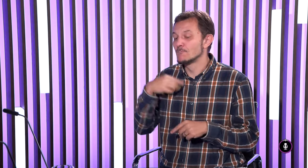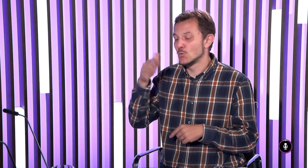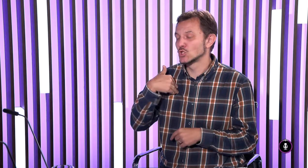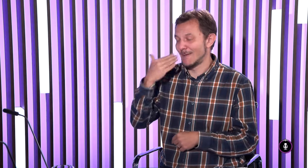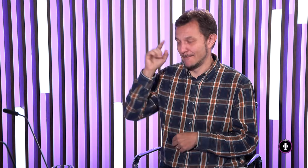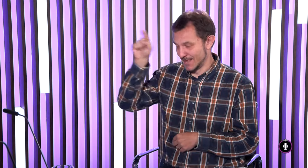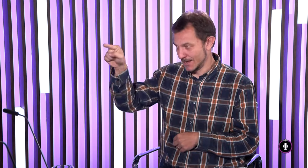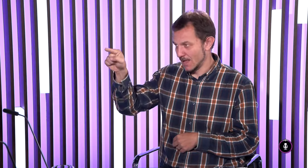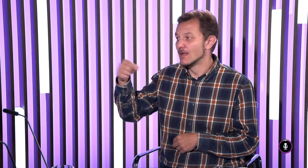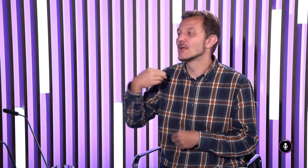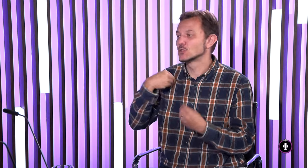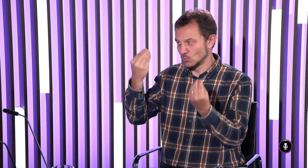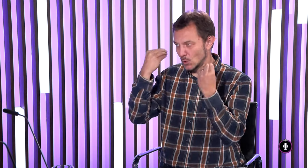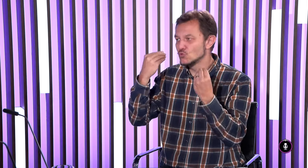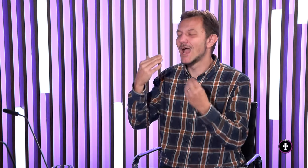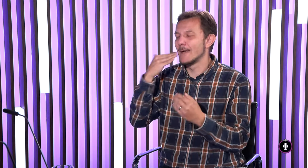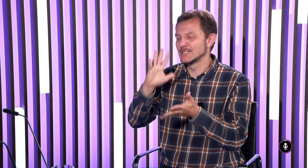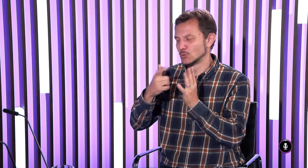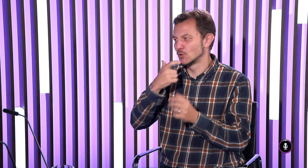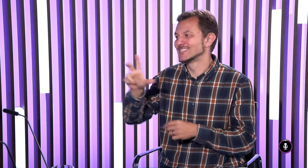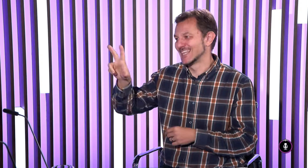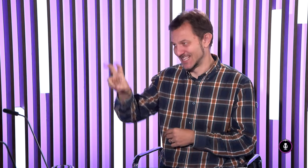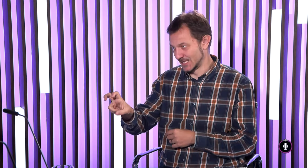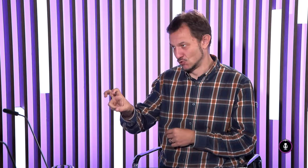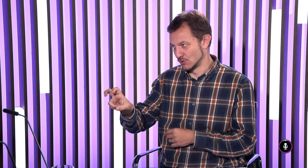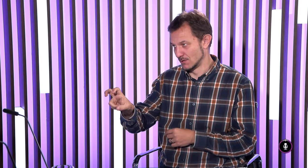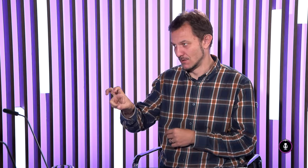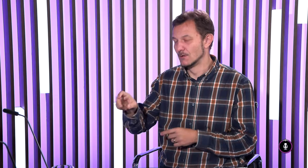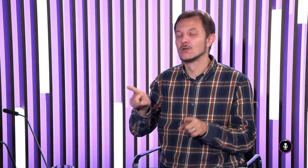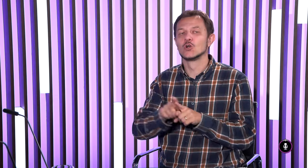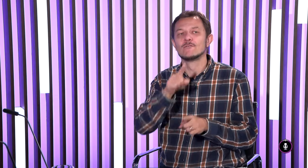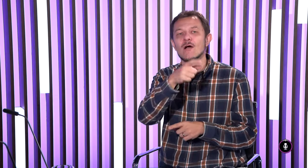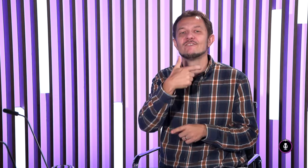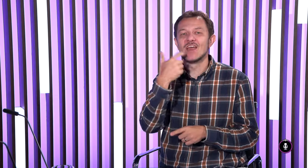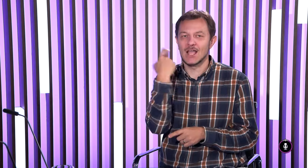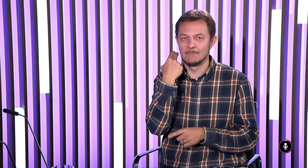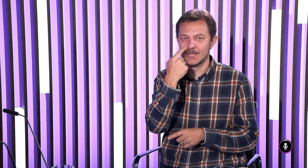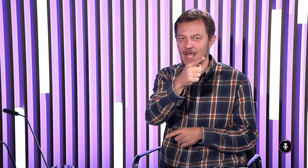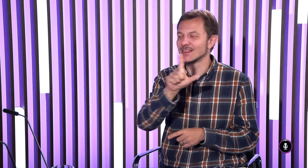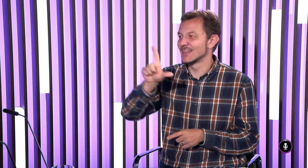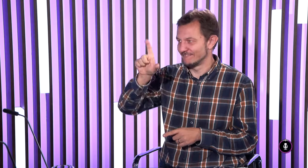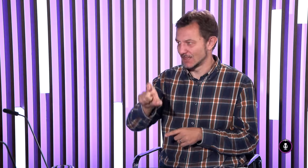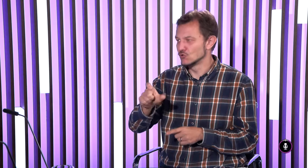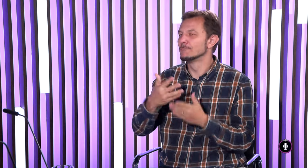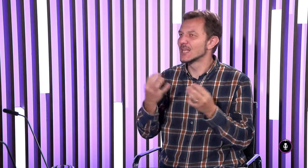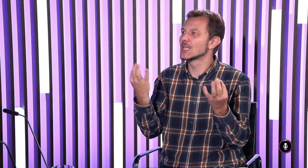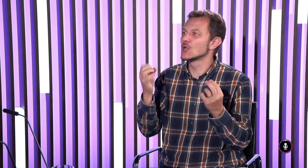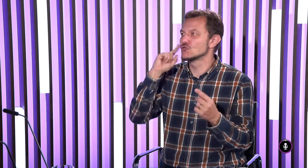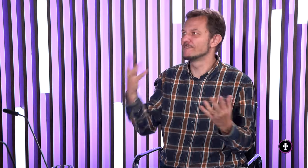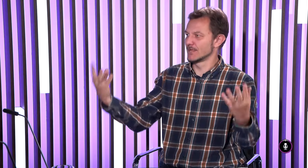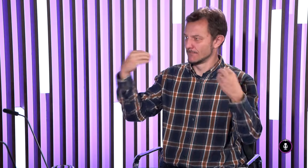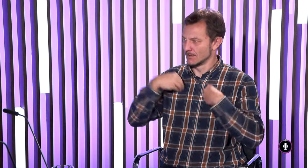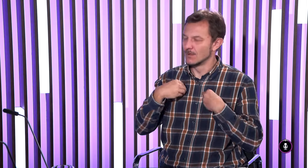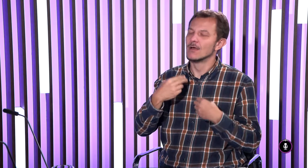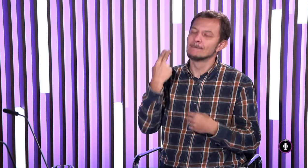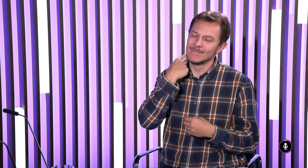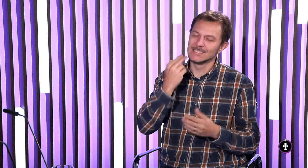Ja poviem pravdu o sebe. Keď som bol v Amerike, ja som sa učil americký posunkový jazyk 3 týždne. A vo Veľkej Británie 2 týždne.